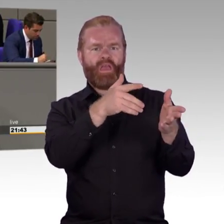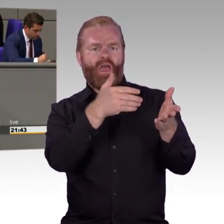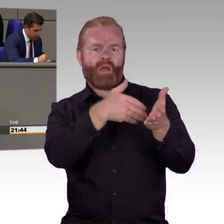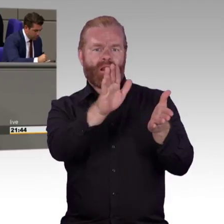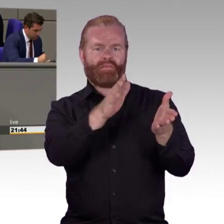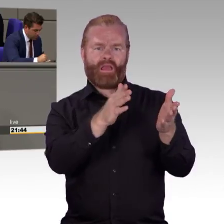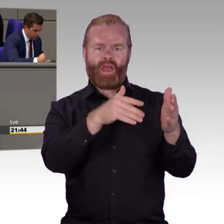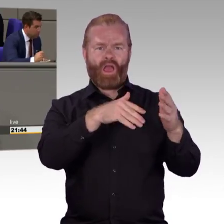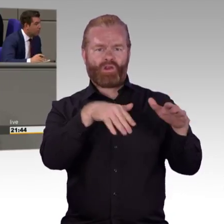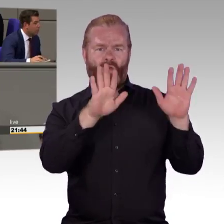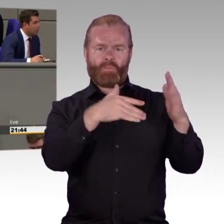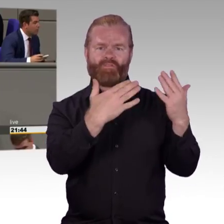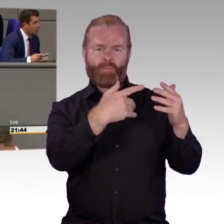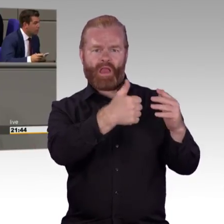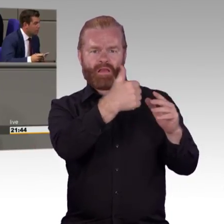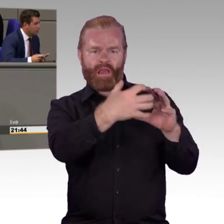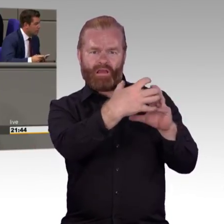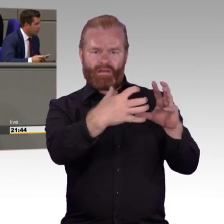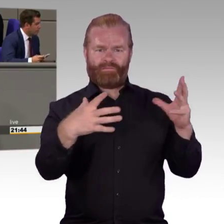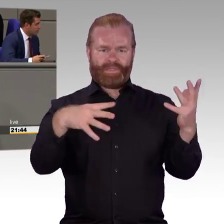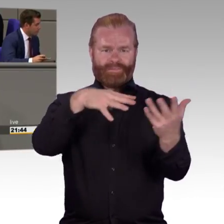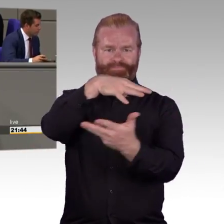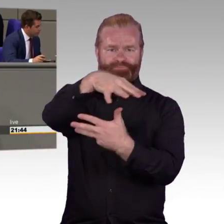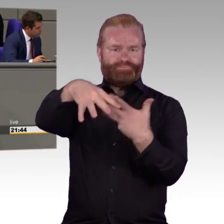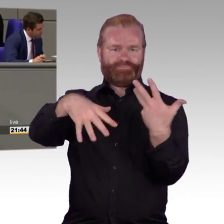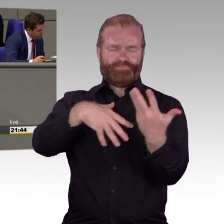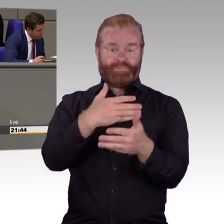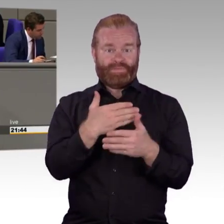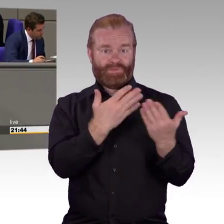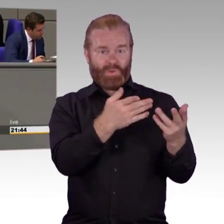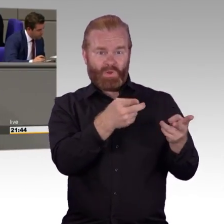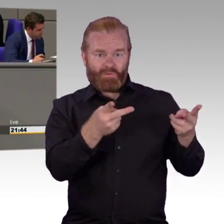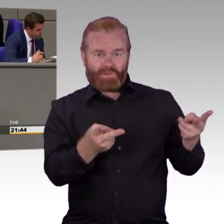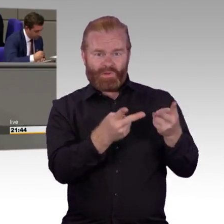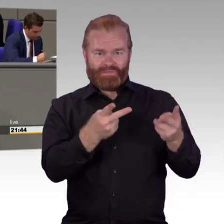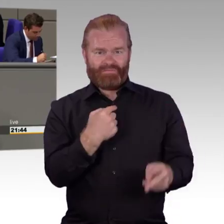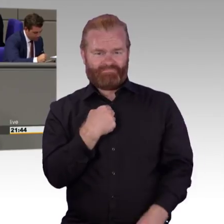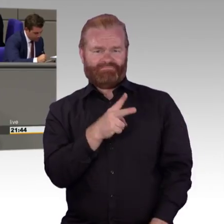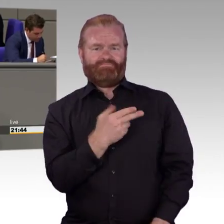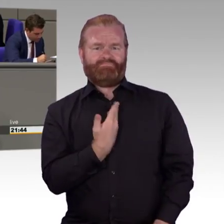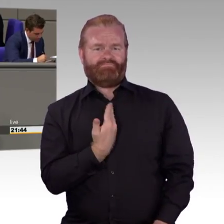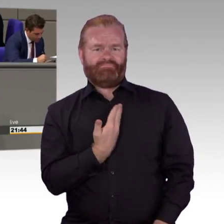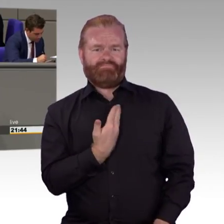Masseneinwanderung von Unqualifizierten macht unseren Sozialstaaten nicht zukunftsfähig, wie Sie immer behaupten, sondern im Gegenteil, sie ruiniert uns.